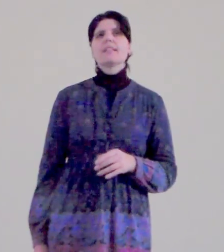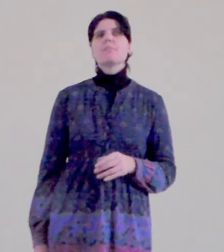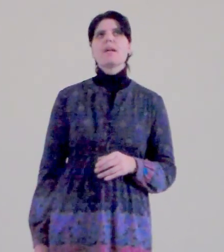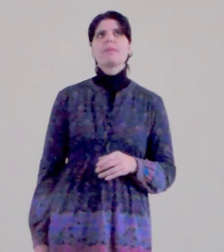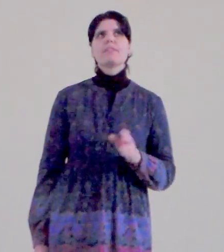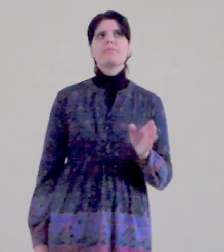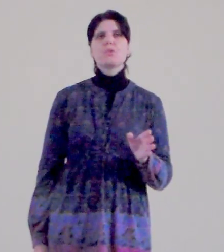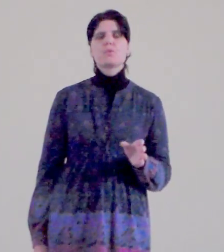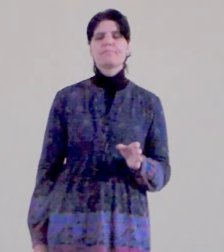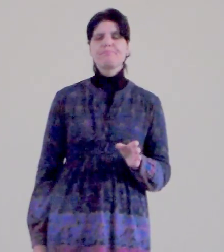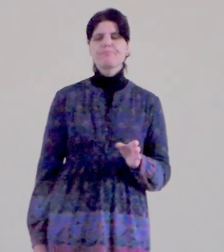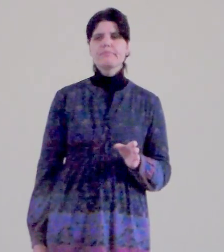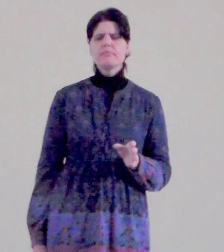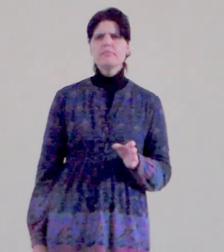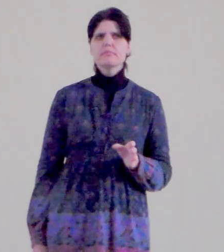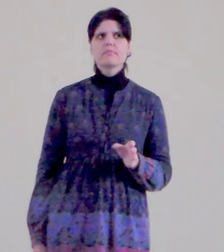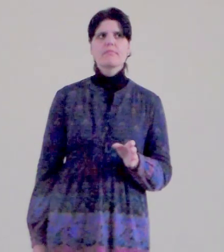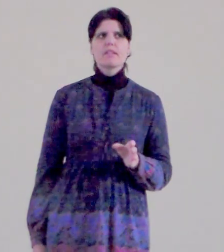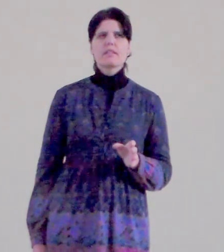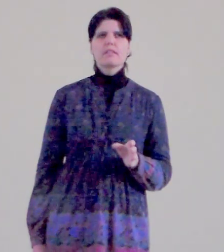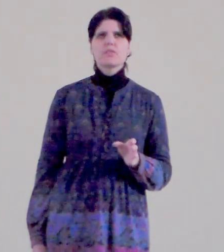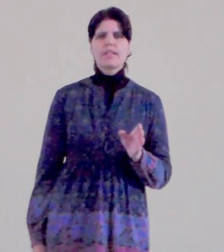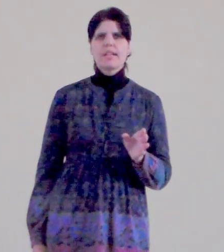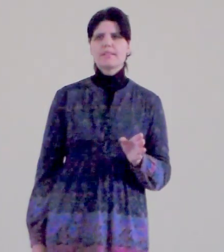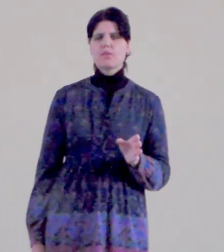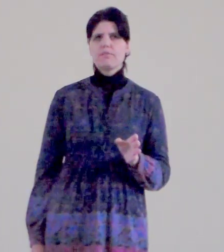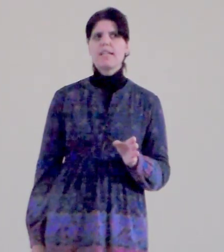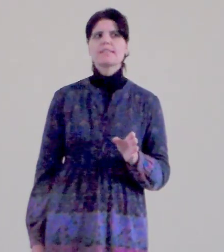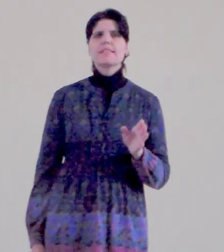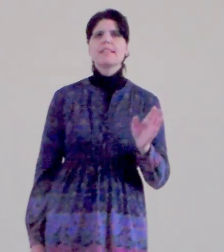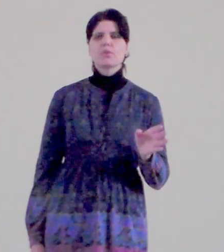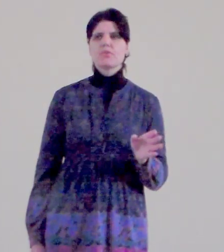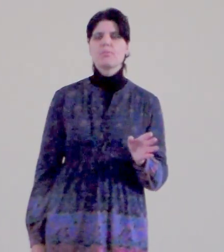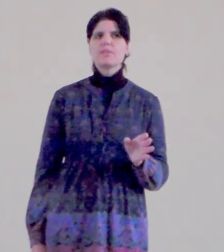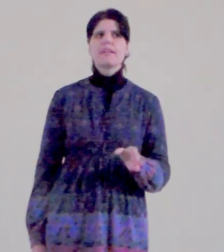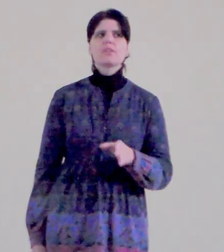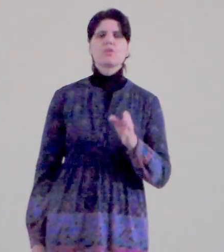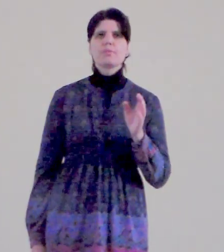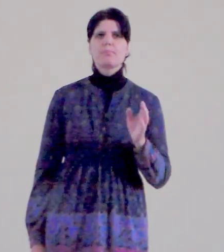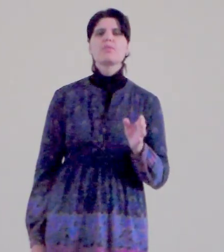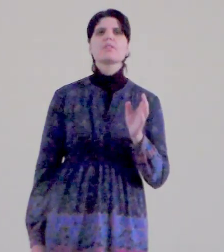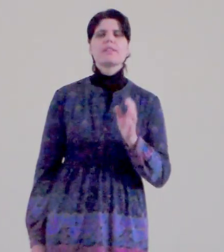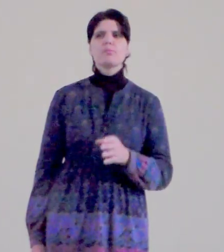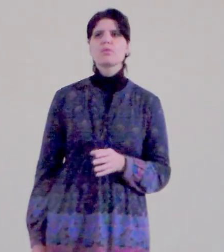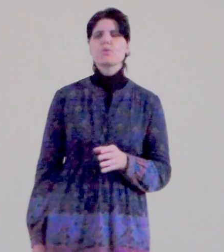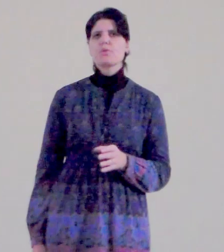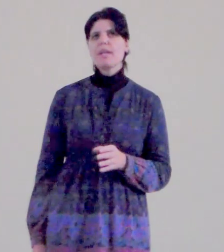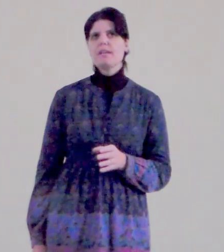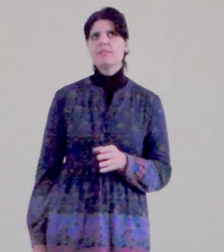tady máme věvičku. 14.12. je to sobota, takže to bude poslední bohoslužba,